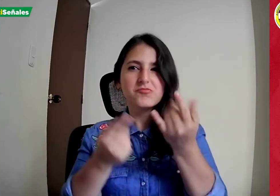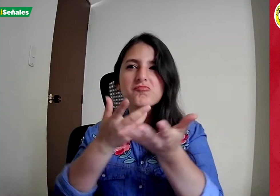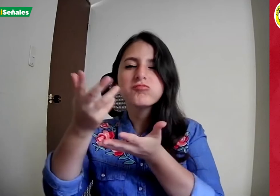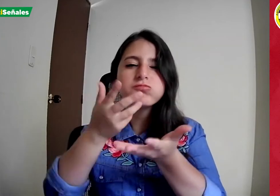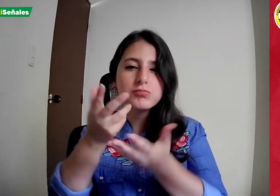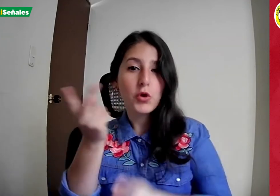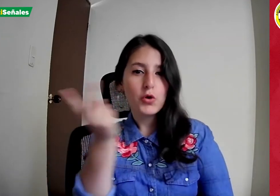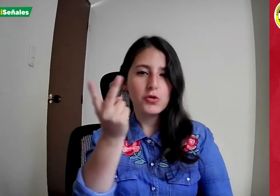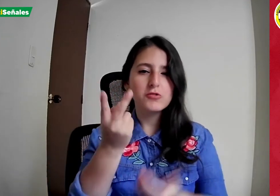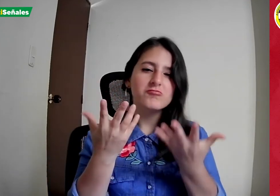sorda de Cali